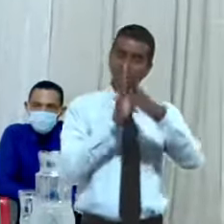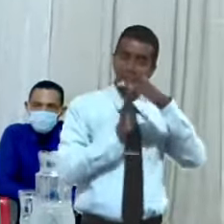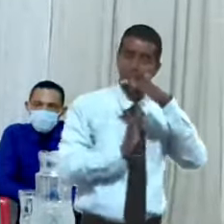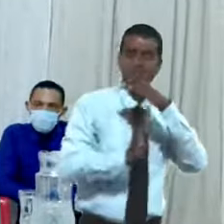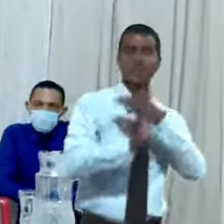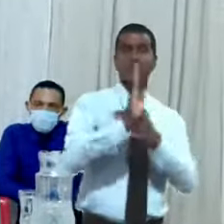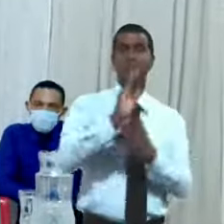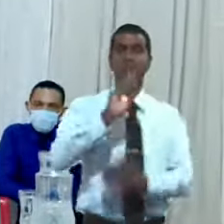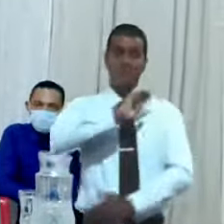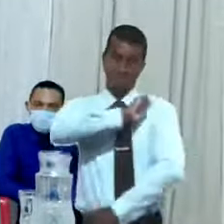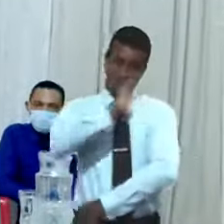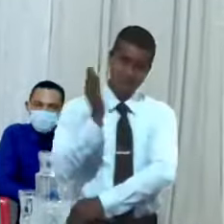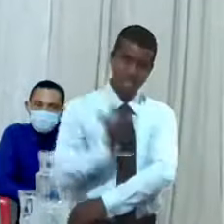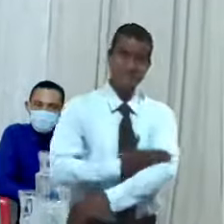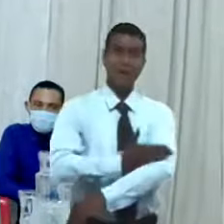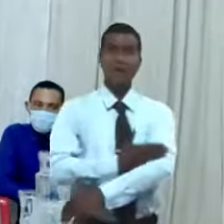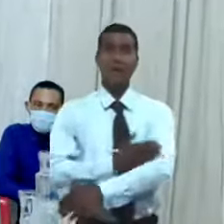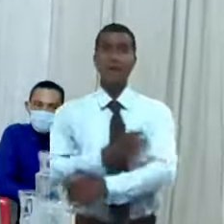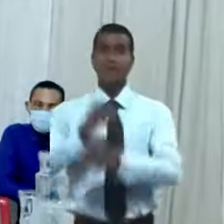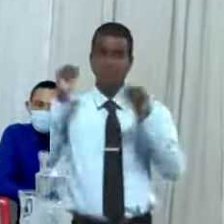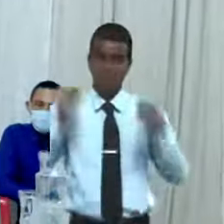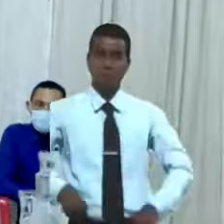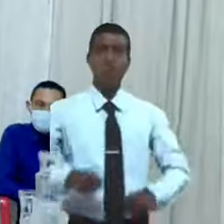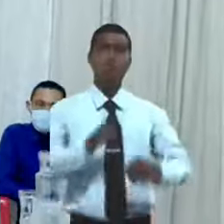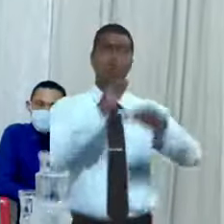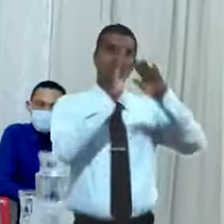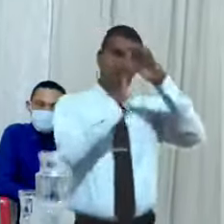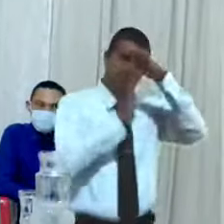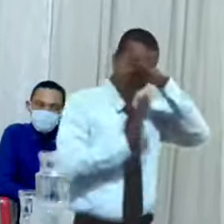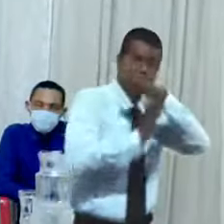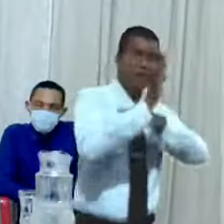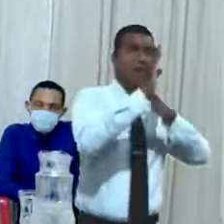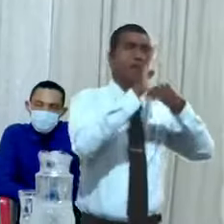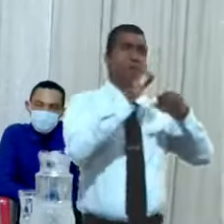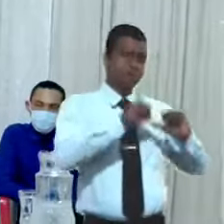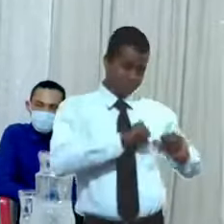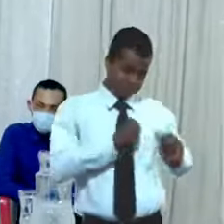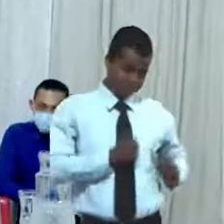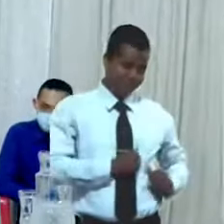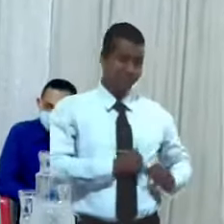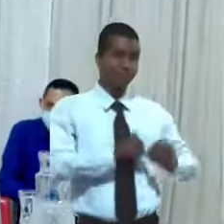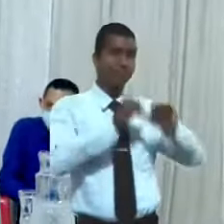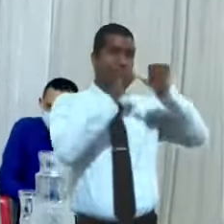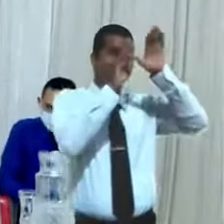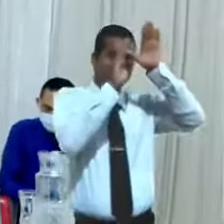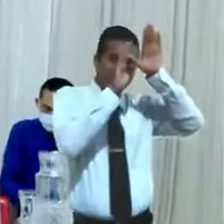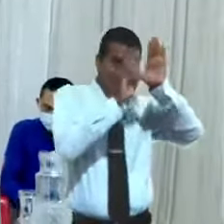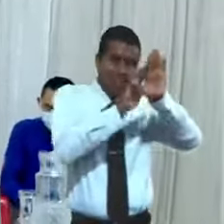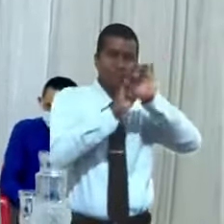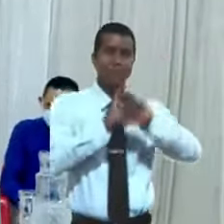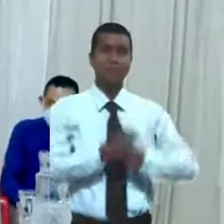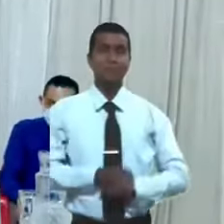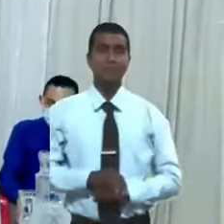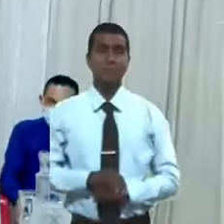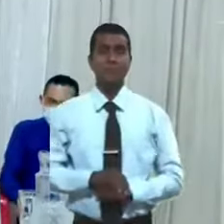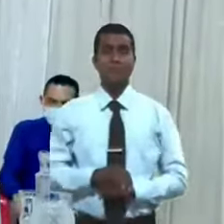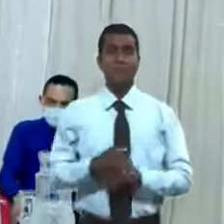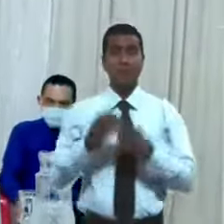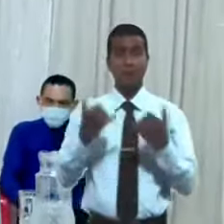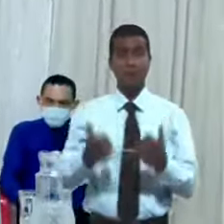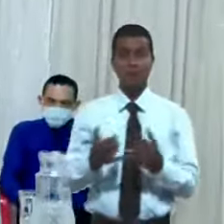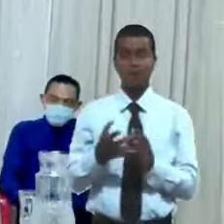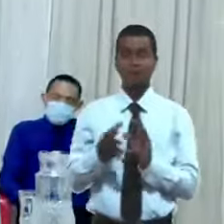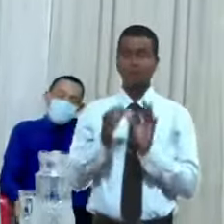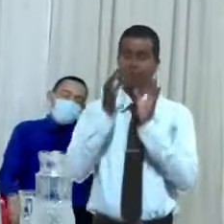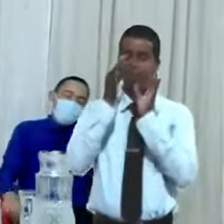capaces de humillarnos de quebrantar nuestro corazón no hay cosa más saborosa que llorar en la